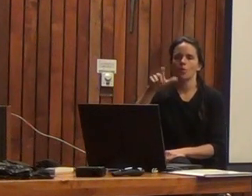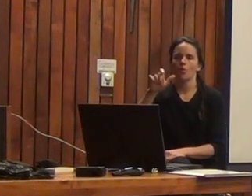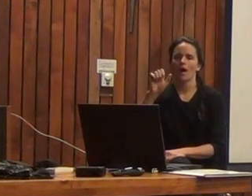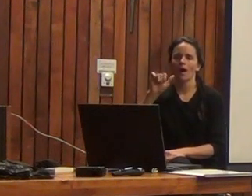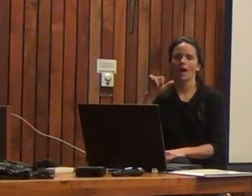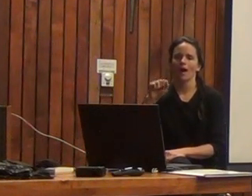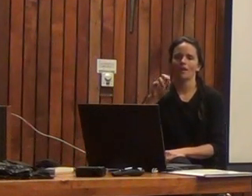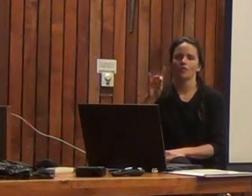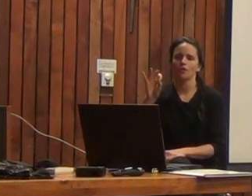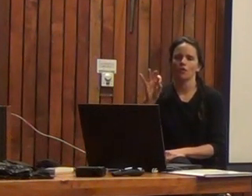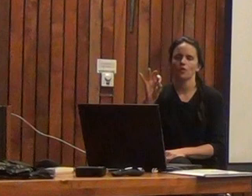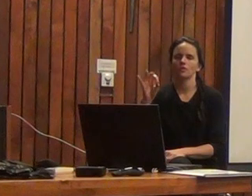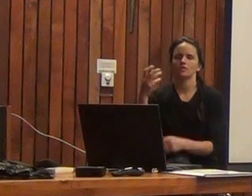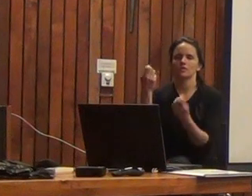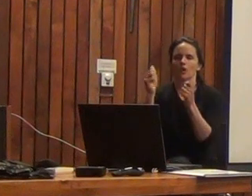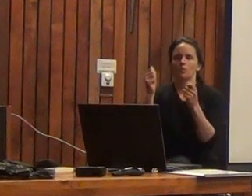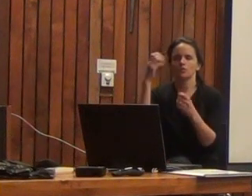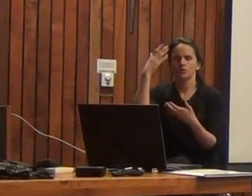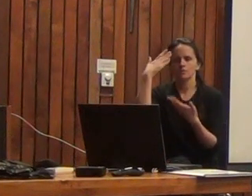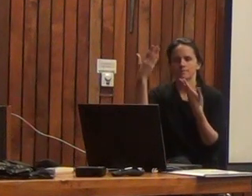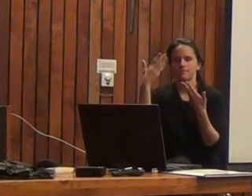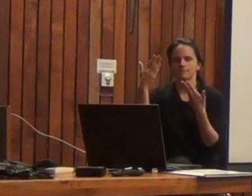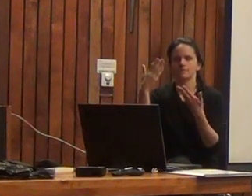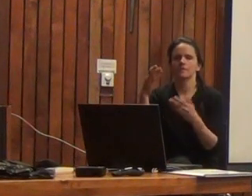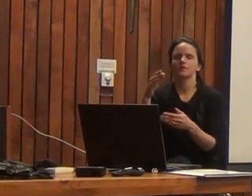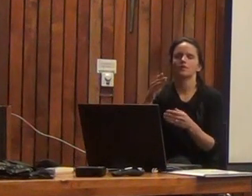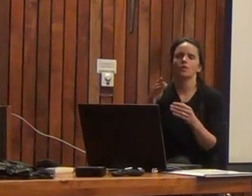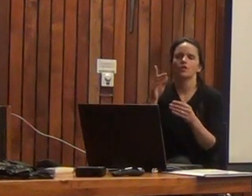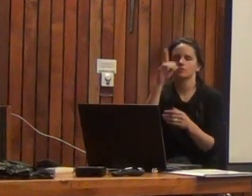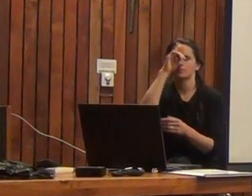Neuropsiquiatría Infantil del Hospital San Borja Arriarán.